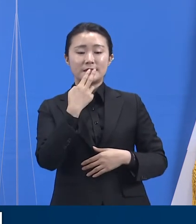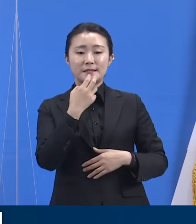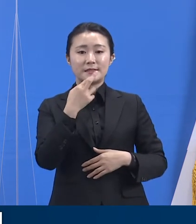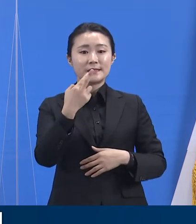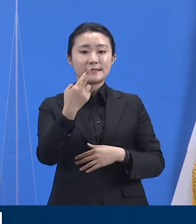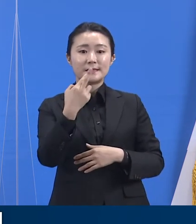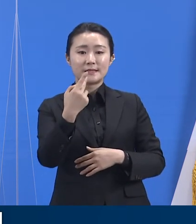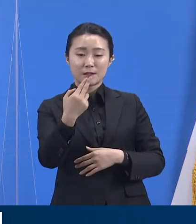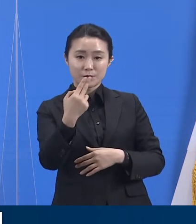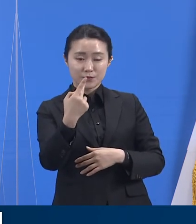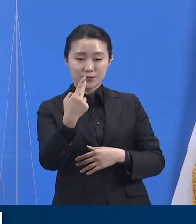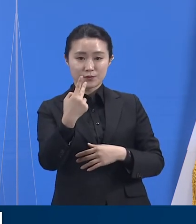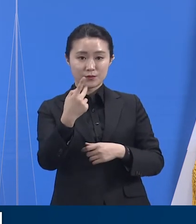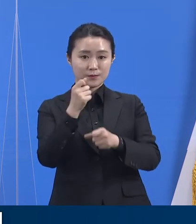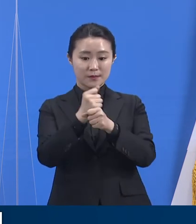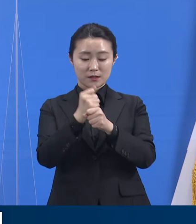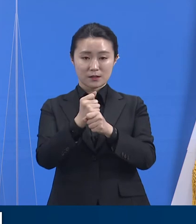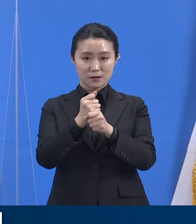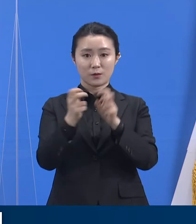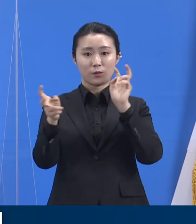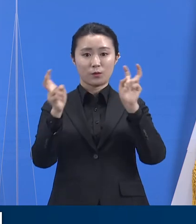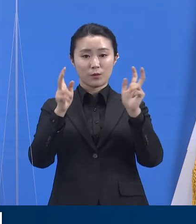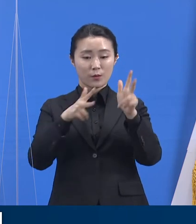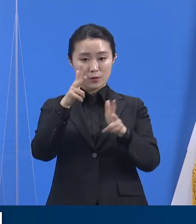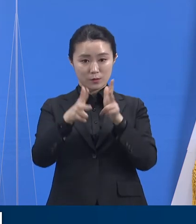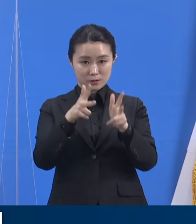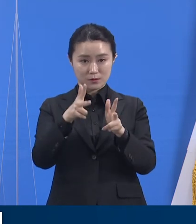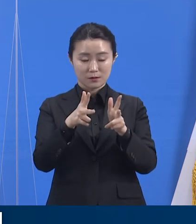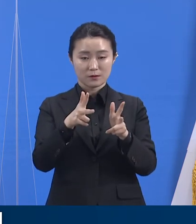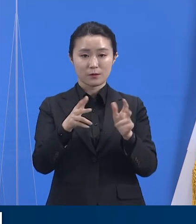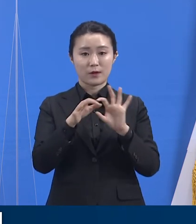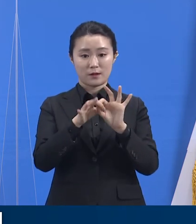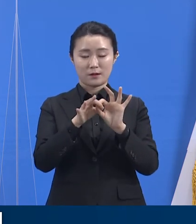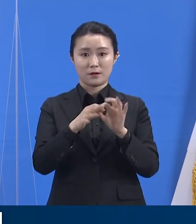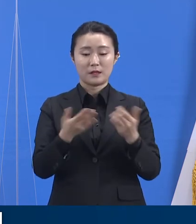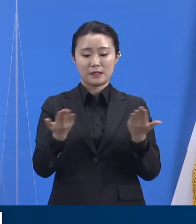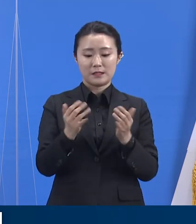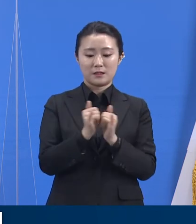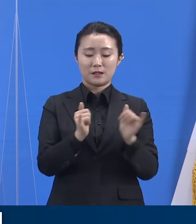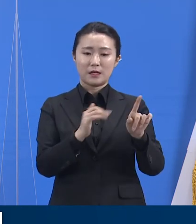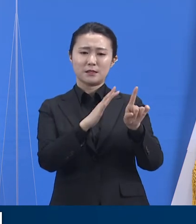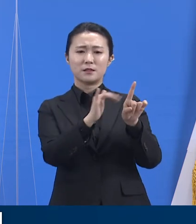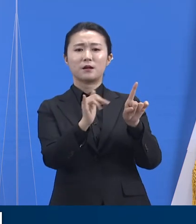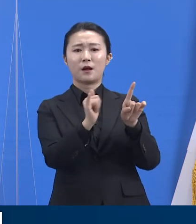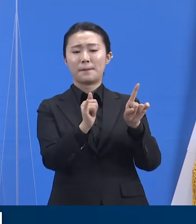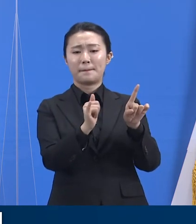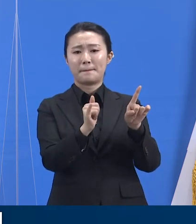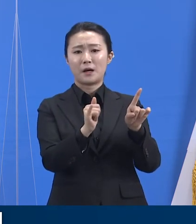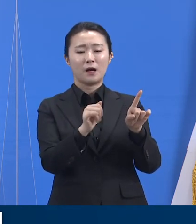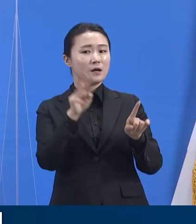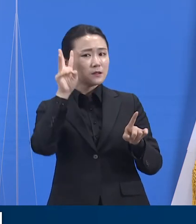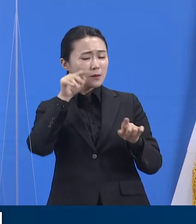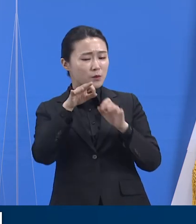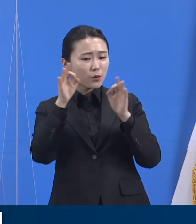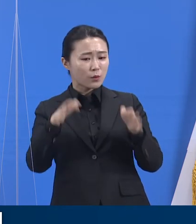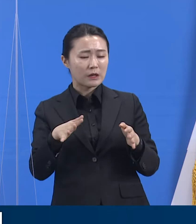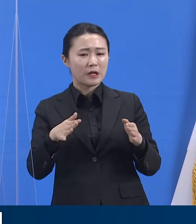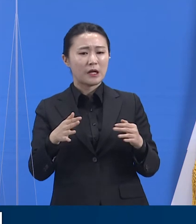지난 3월 29일 포천시 소재 제조업체 직원 한 명이 3일간의 발열, 오한,